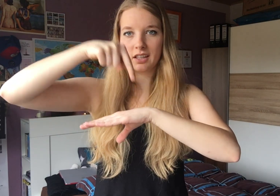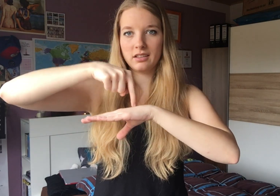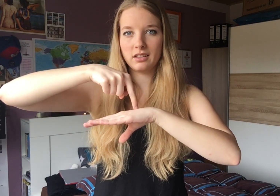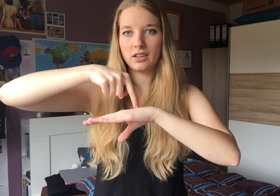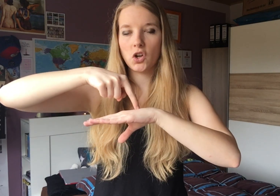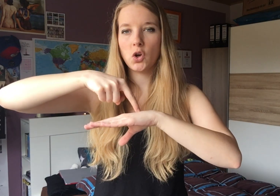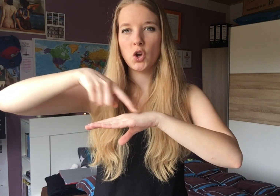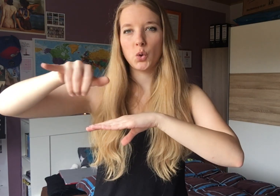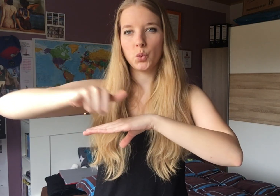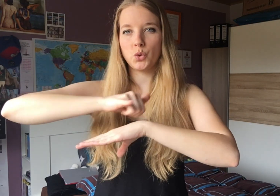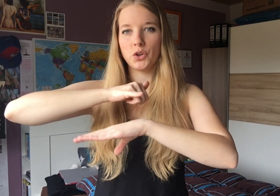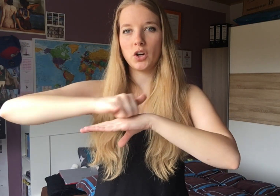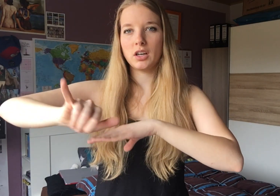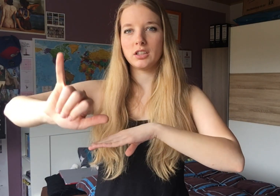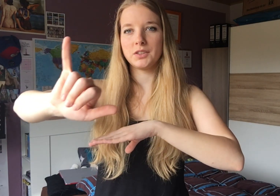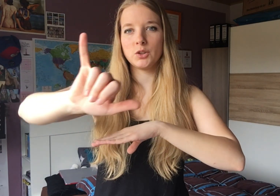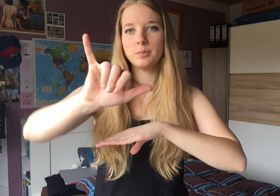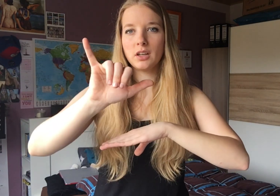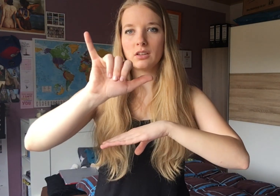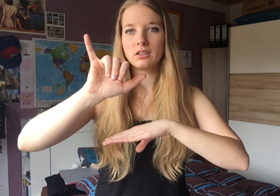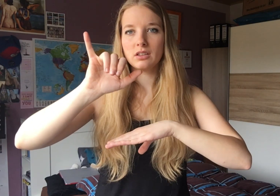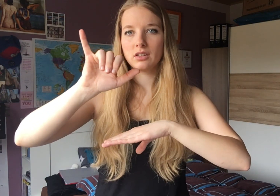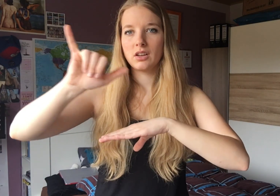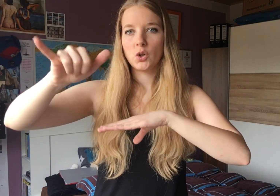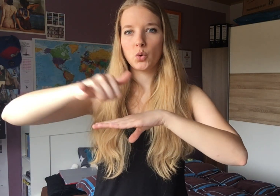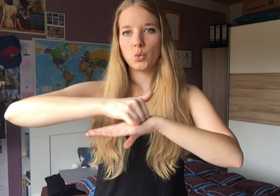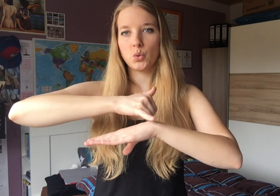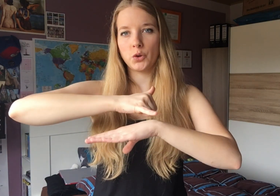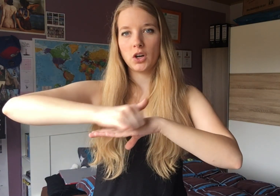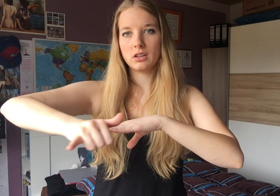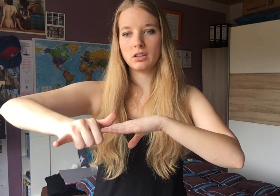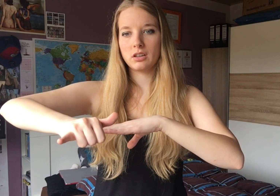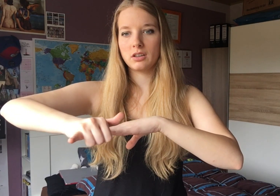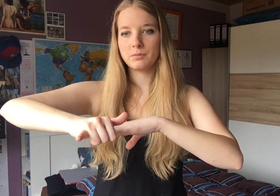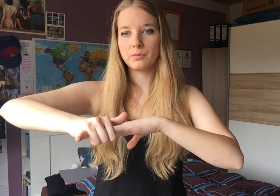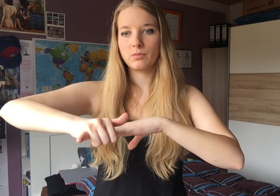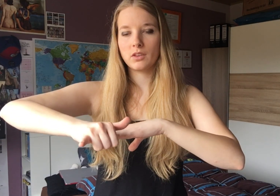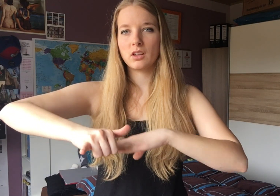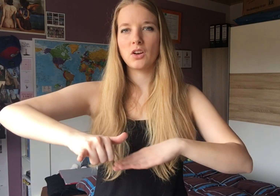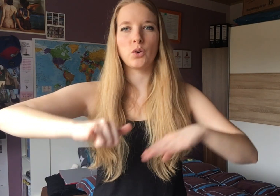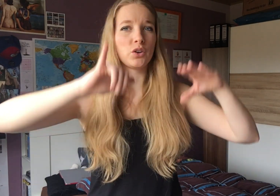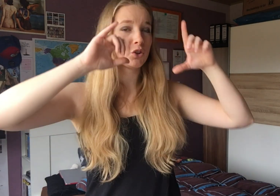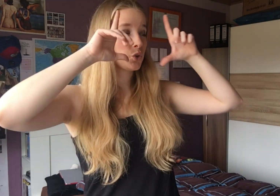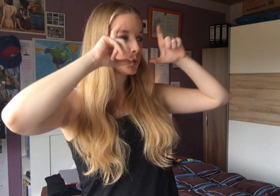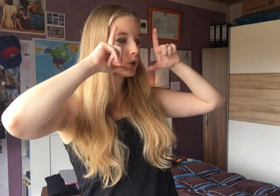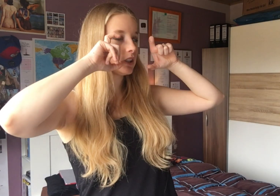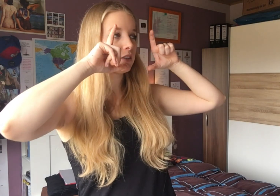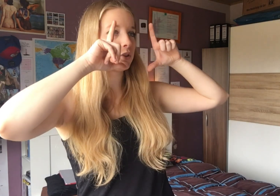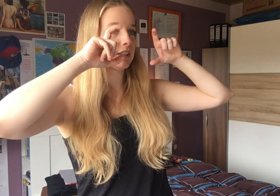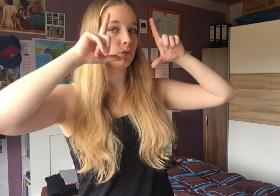in, New York, also wie in Y, New York, von Shootings, da muss ich die ganze Zeit